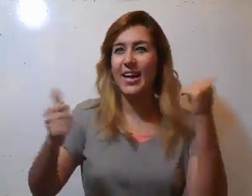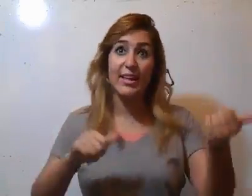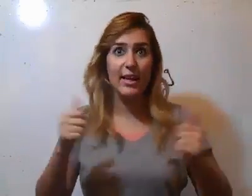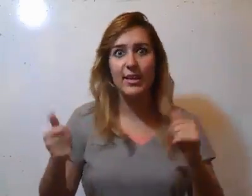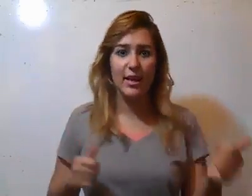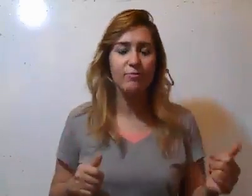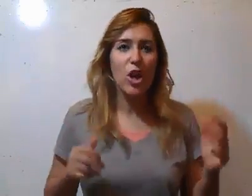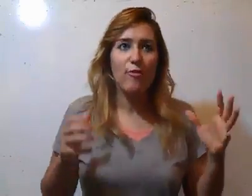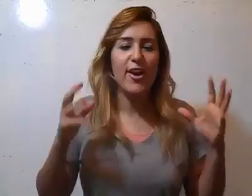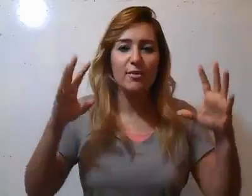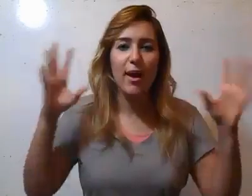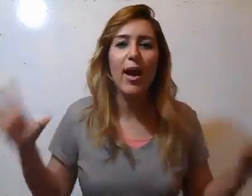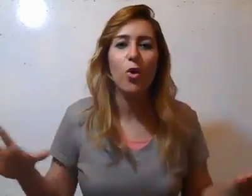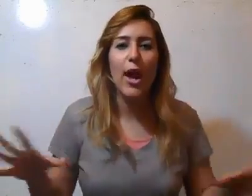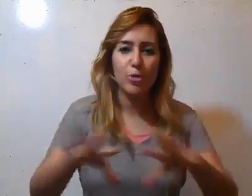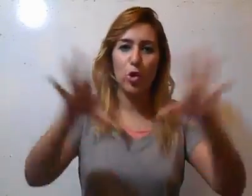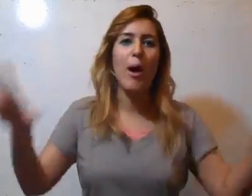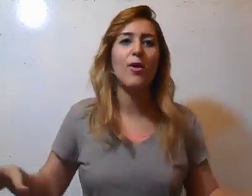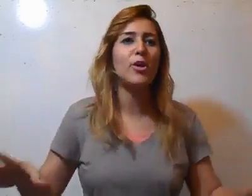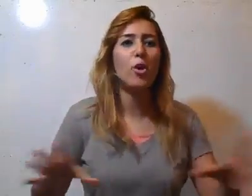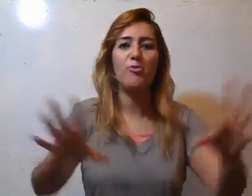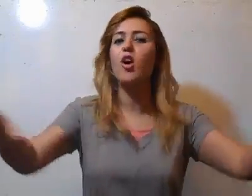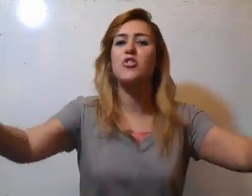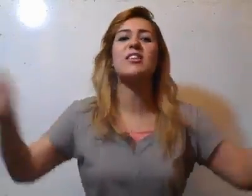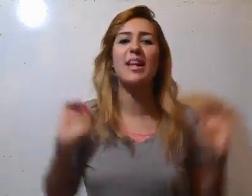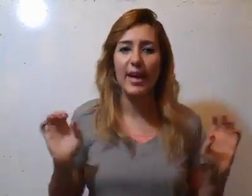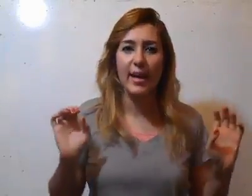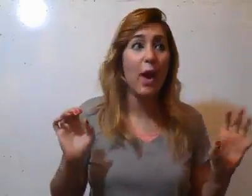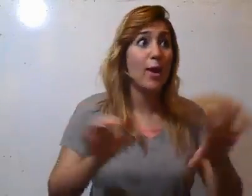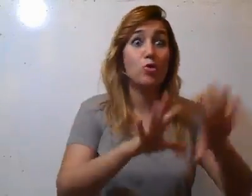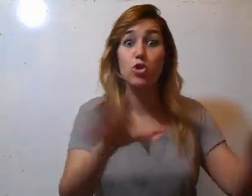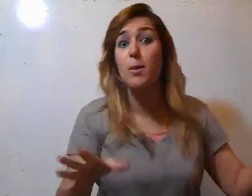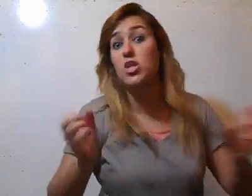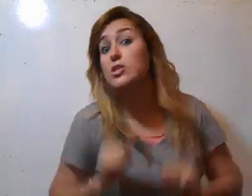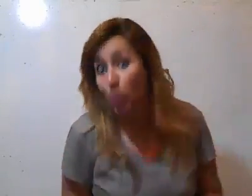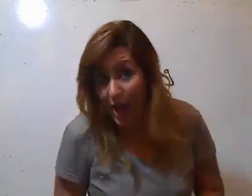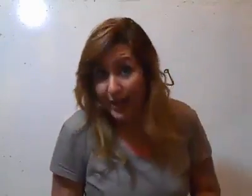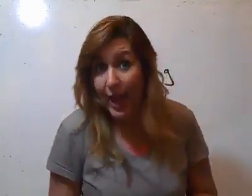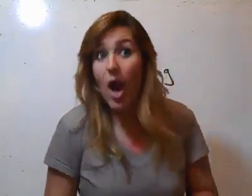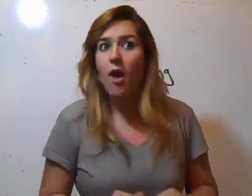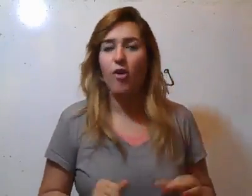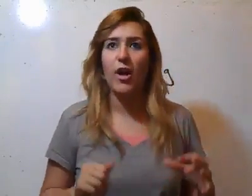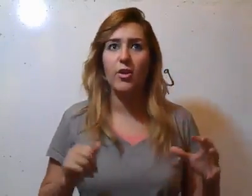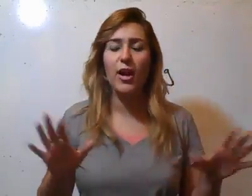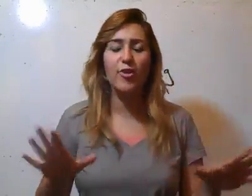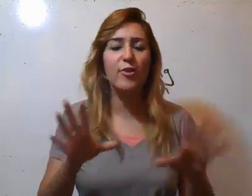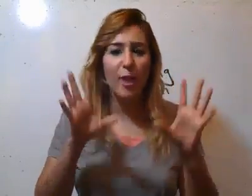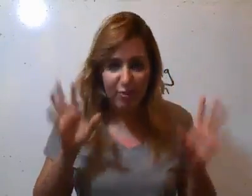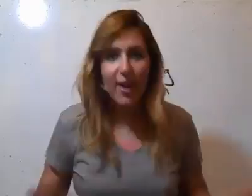اكيد اكيد اكيد. فهي دماغها كلها بتحوم حولين انه بيفكر في ستة تانية غيرها. او عنده مصيبة مش عايز يقولها عليها. فالرجع فكرة في فعلا